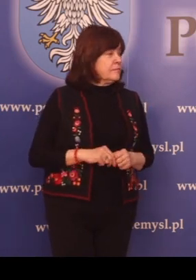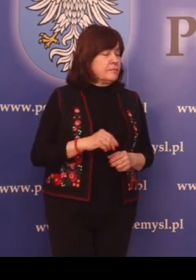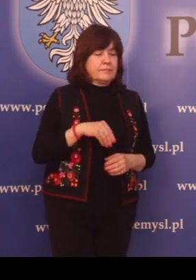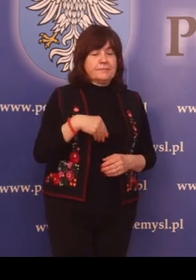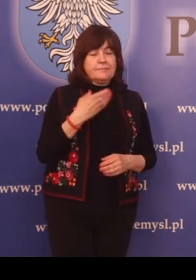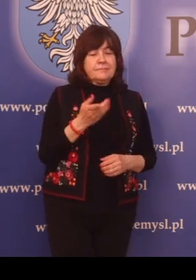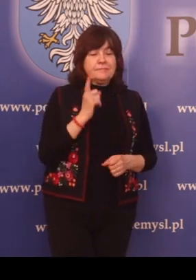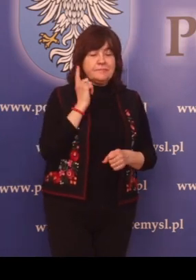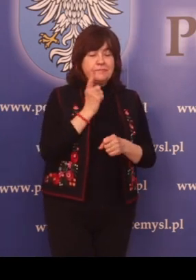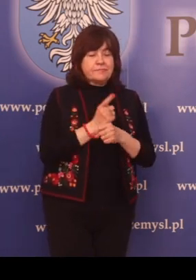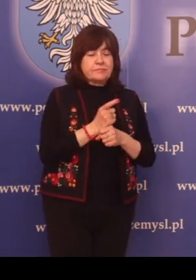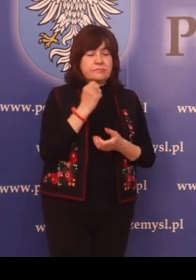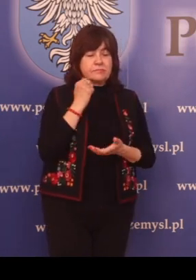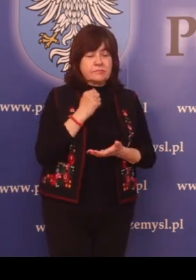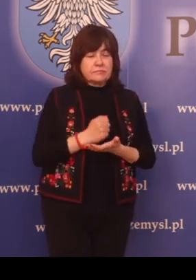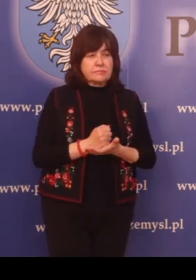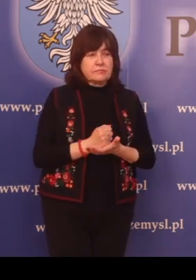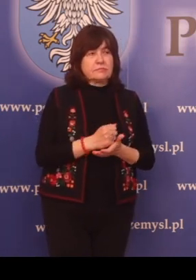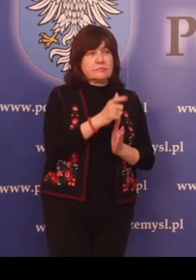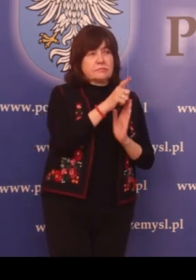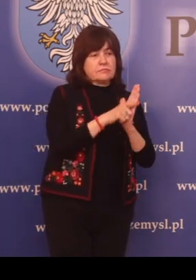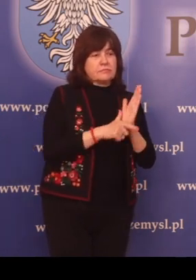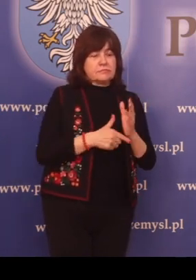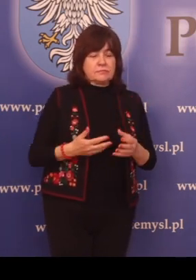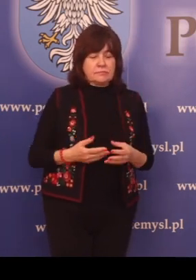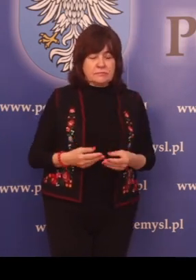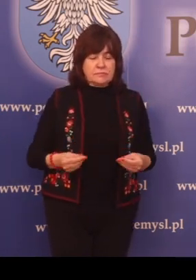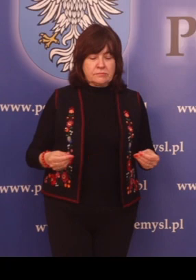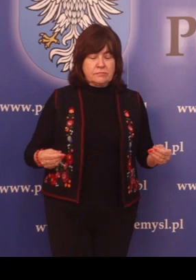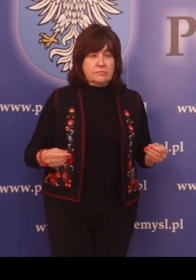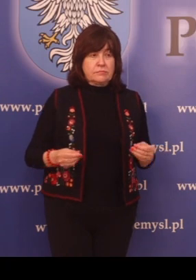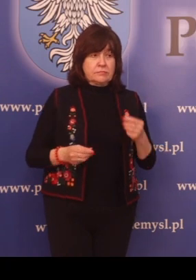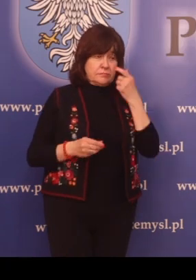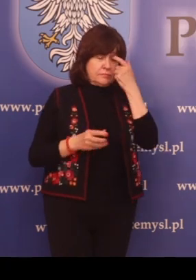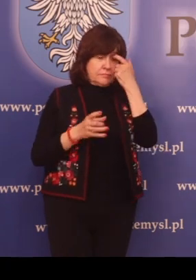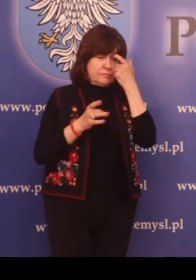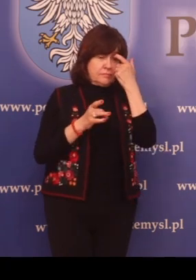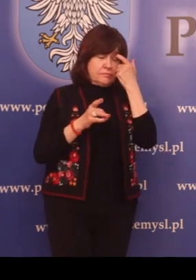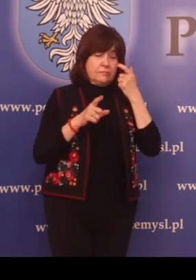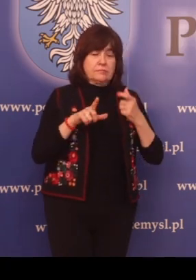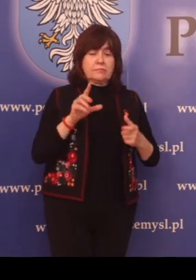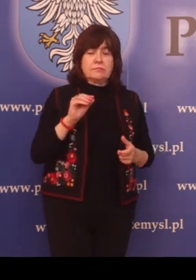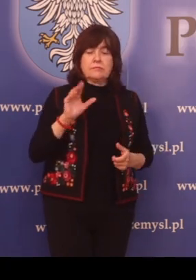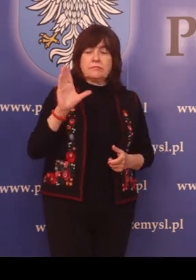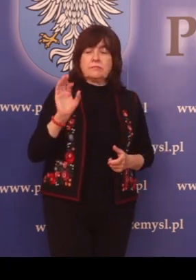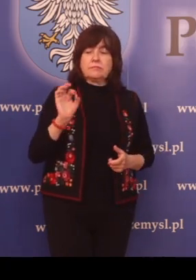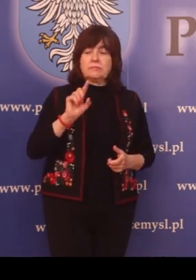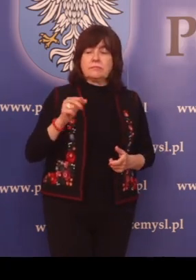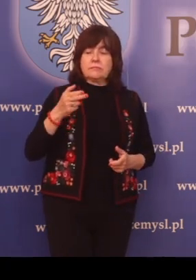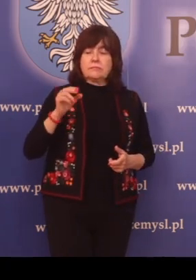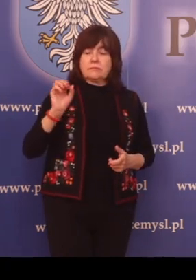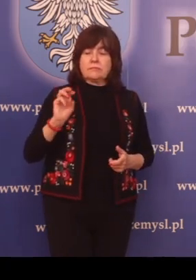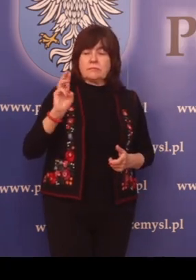Wydawanie decyzji w sprawach ewidencji gruntu i gleboznawczej klasyfikacji.